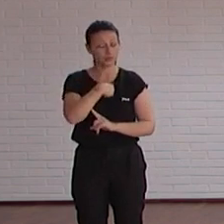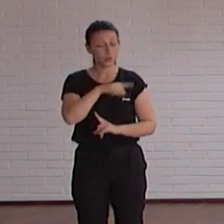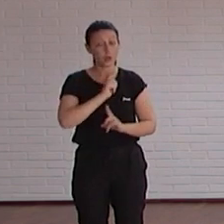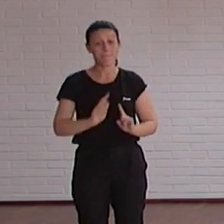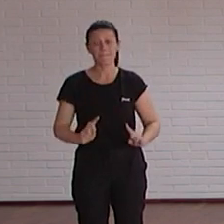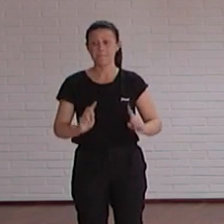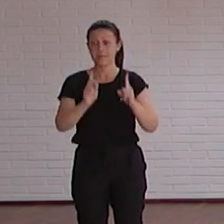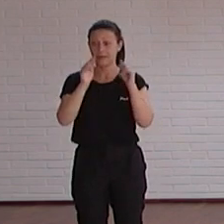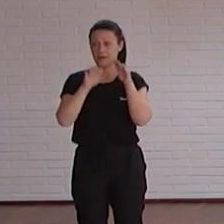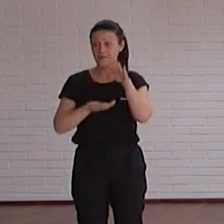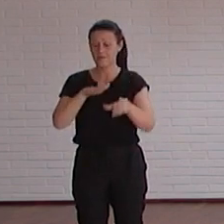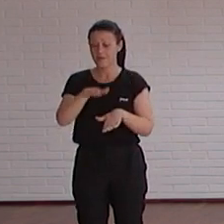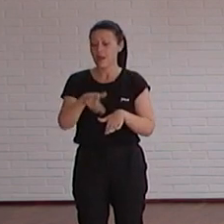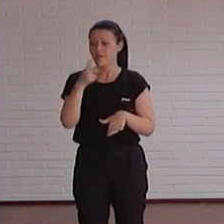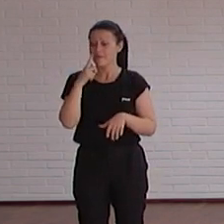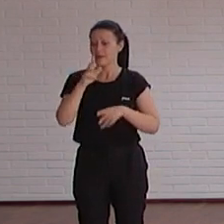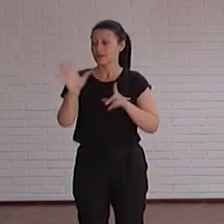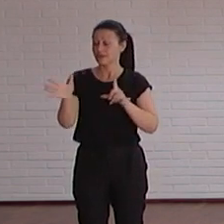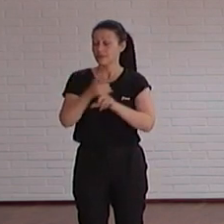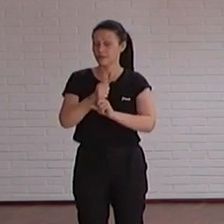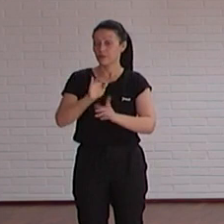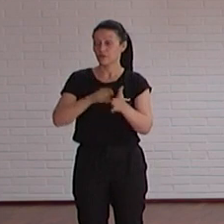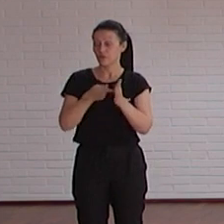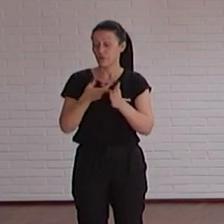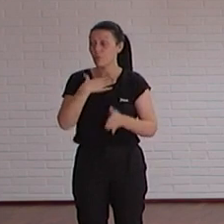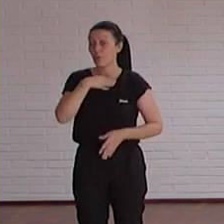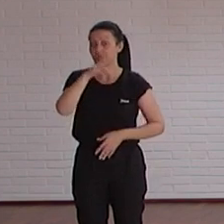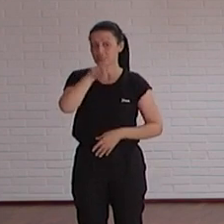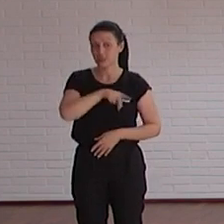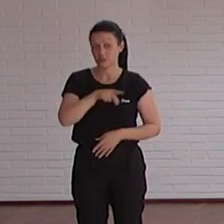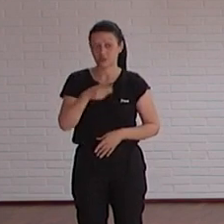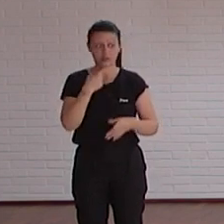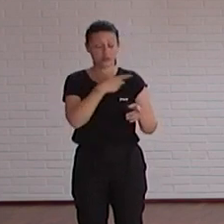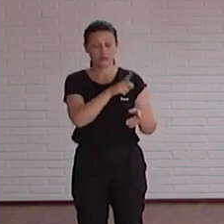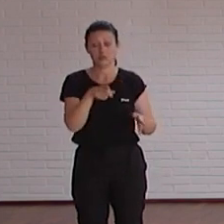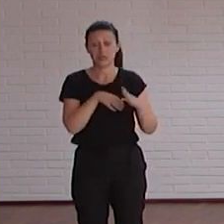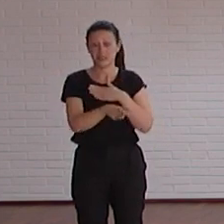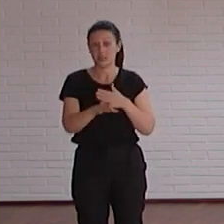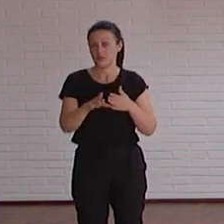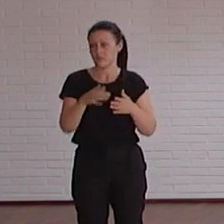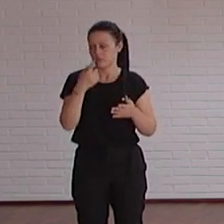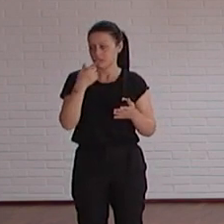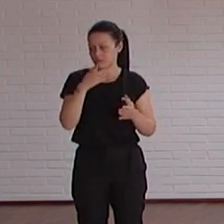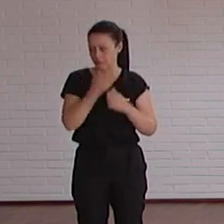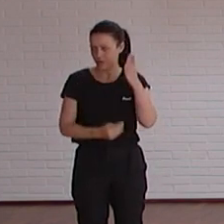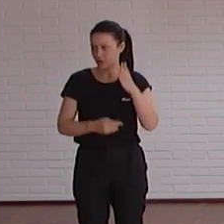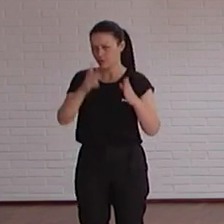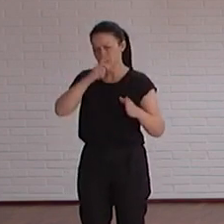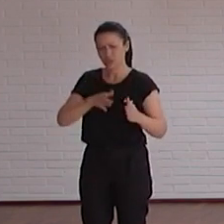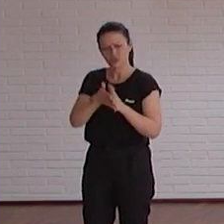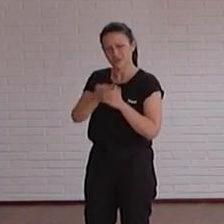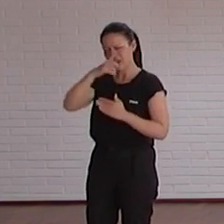primera fase de ver si se pueden arreglar y vosotros os centraré lo que son errores propios de accesibilidad no heredados de la tecnología